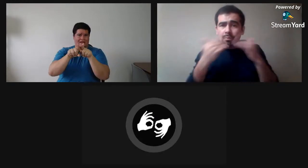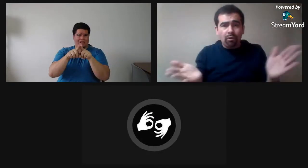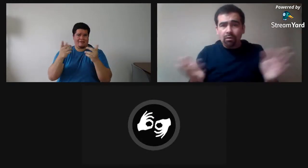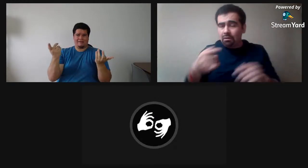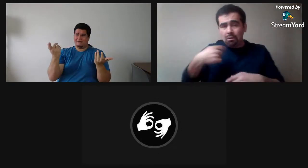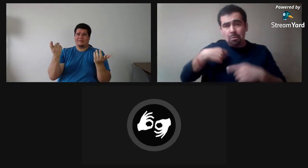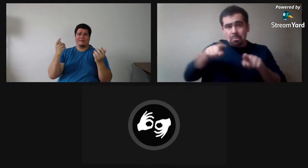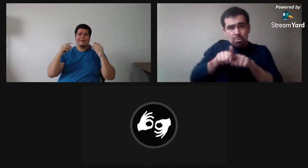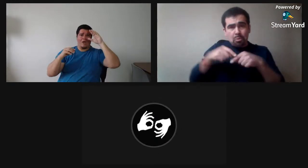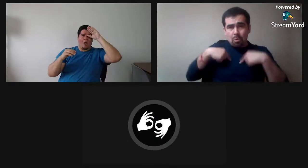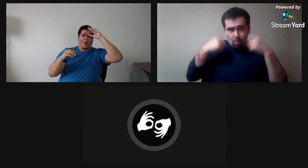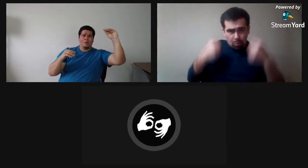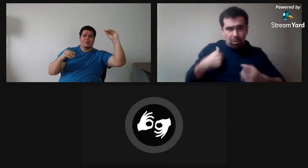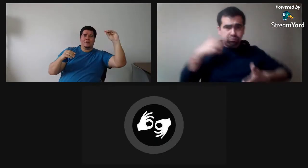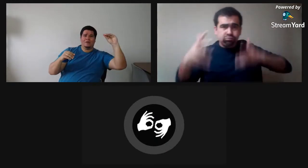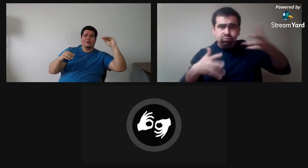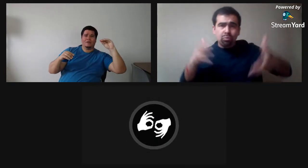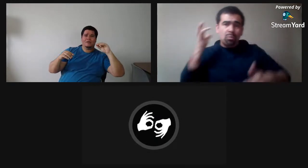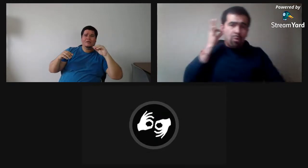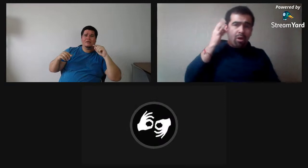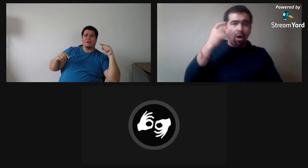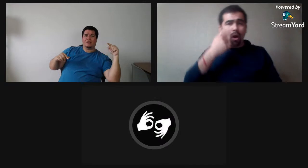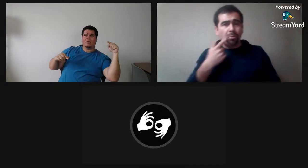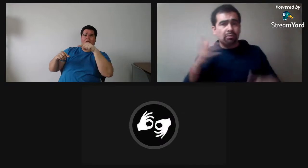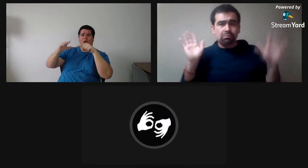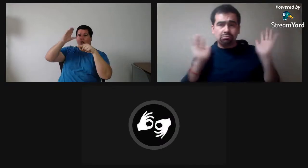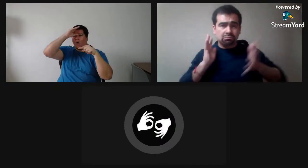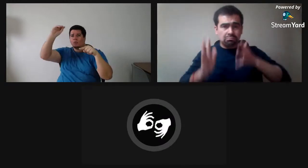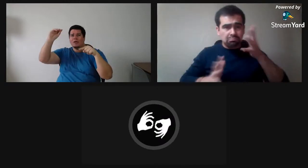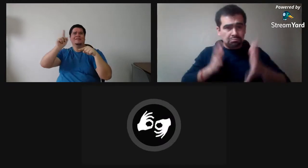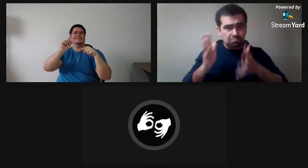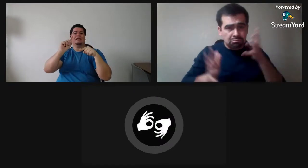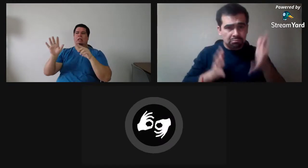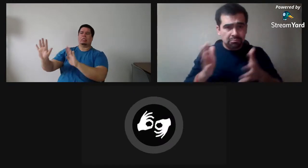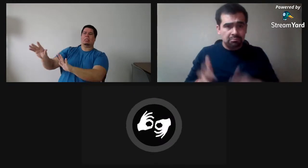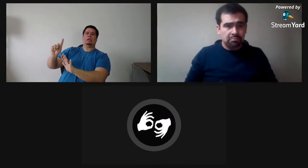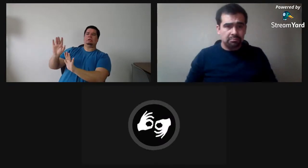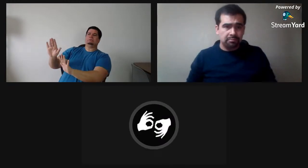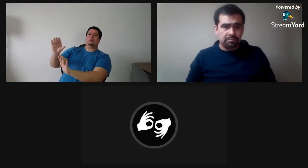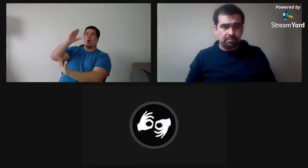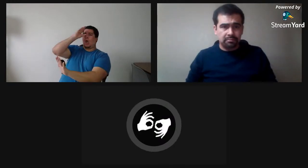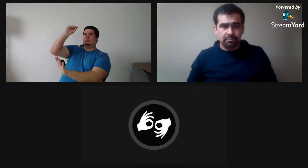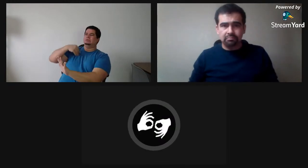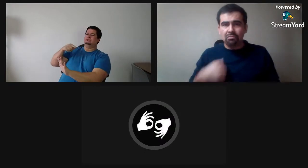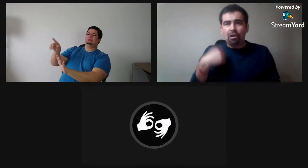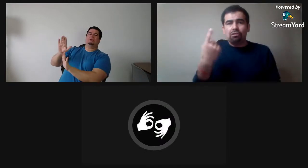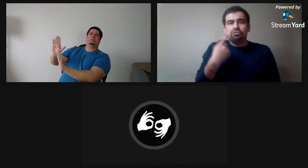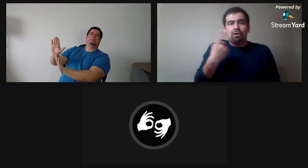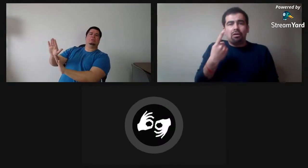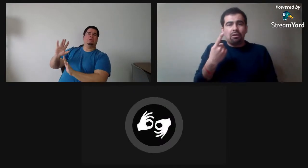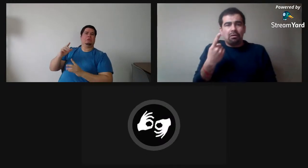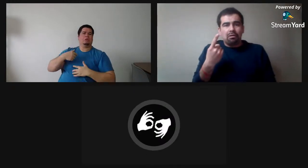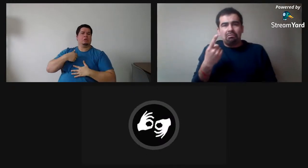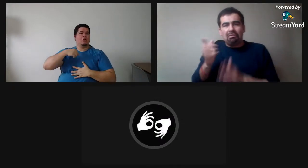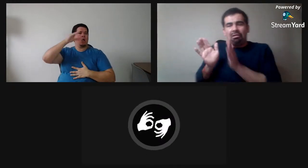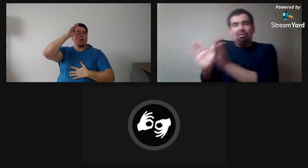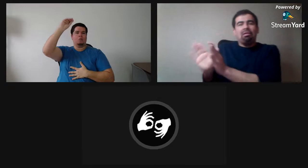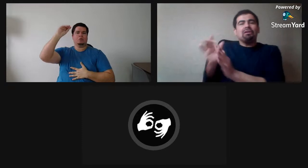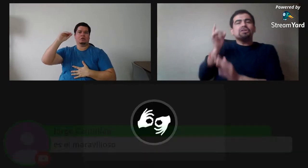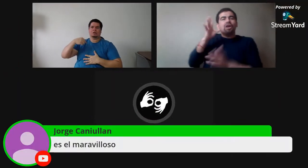Y la poesía entre los sordos y los oyentes es igual, se puede hacer de la misma manera. Y acá, por ejemplo, este poema era de una mujer y lo expresa